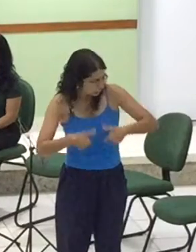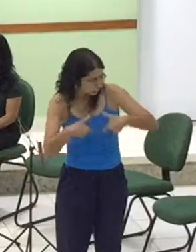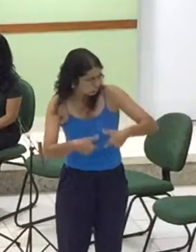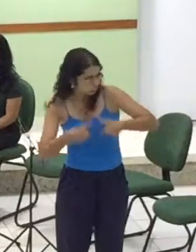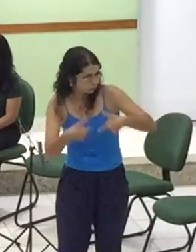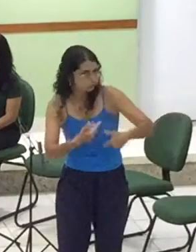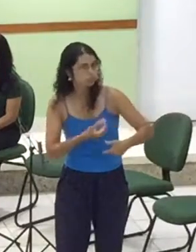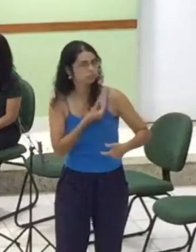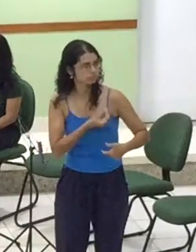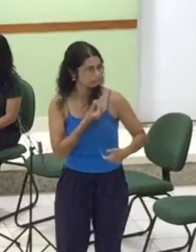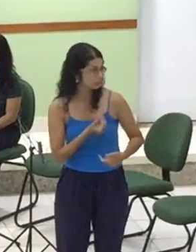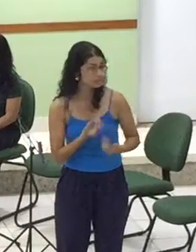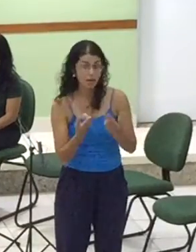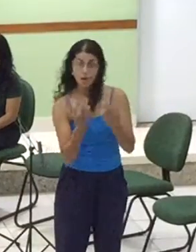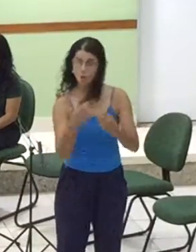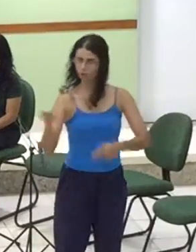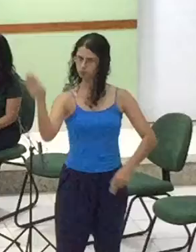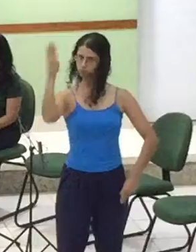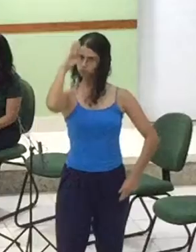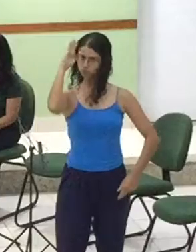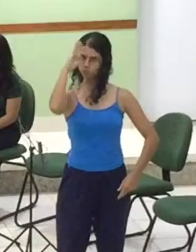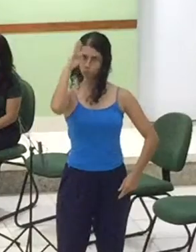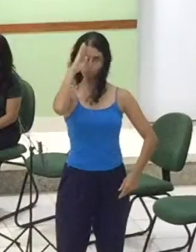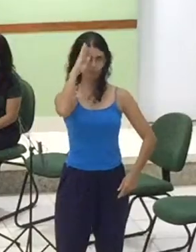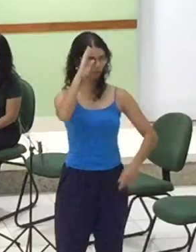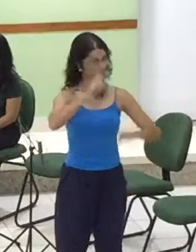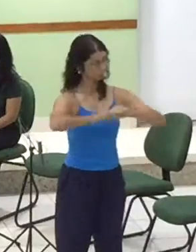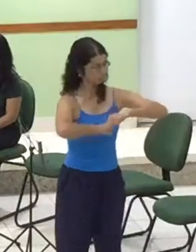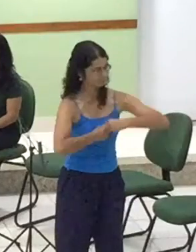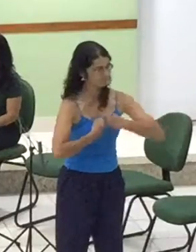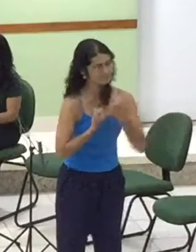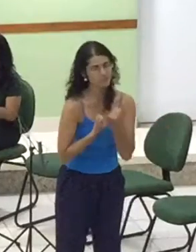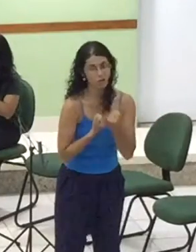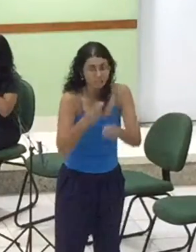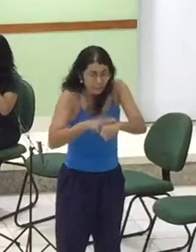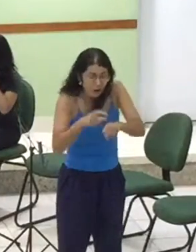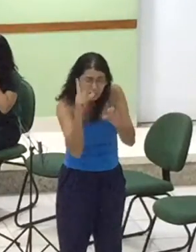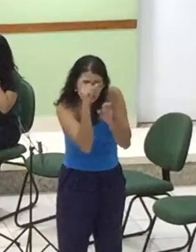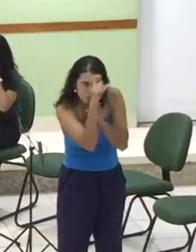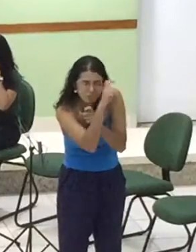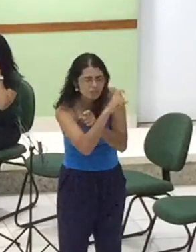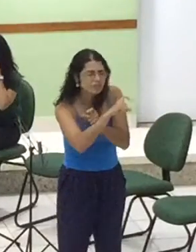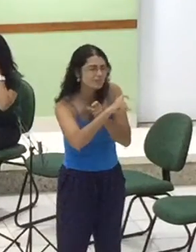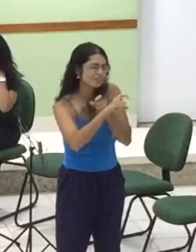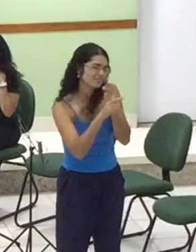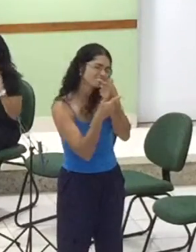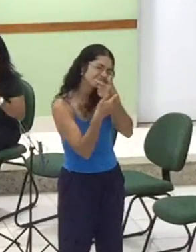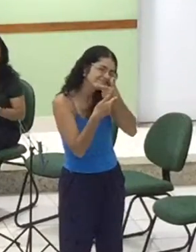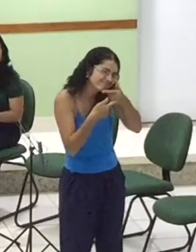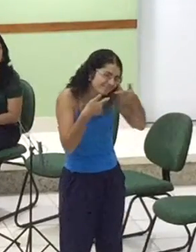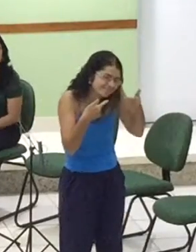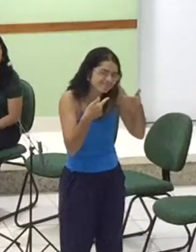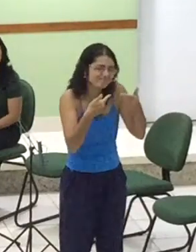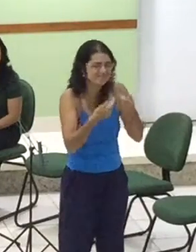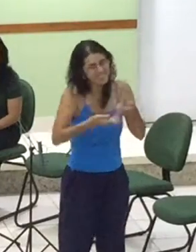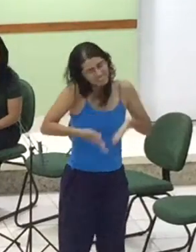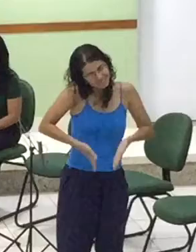mais difícil E derradeira Tem sempre um sorriso para dar Nasce uma mulher Mais uma